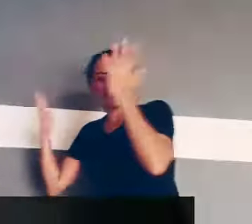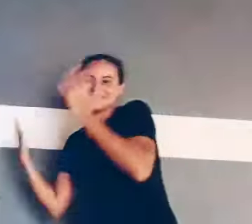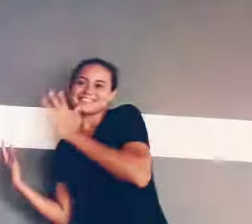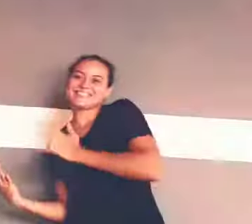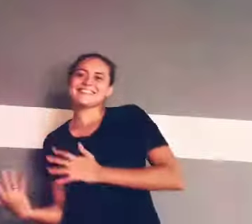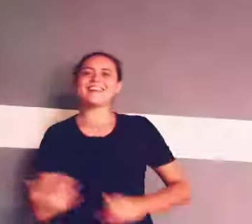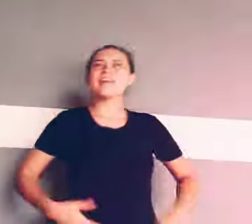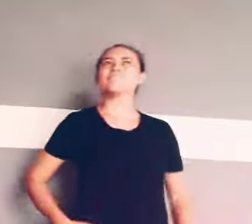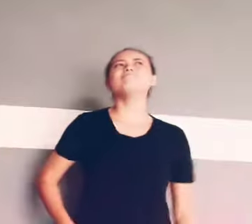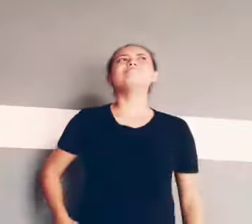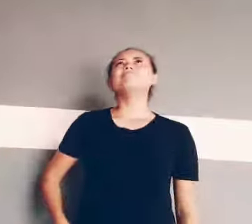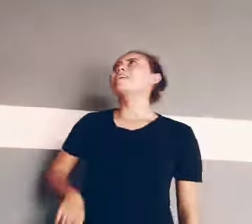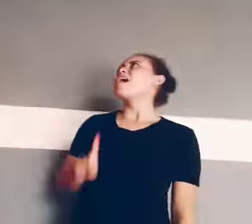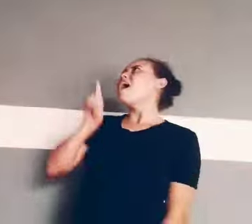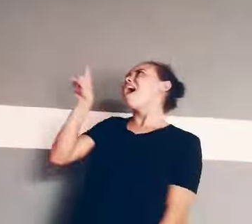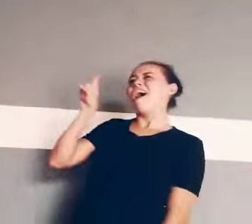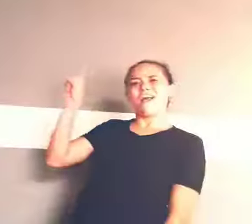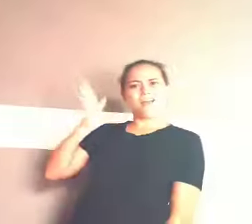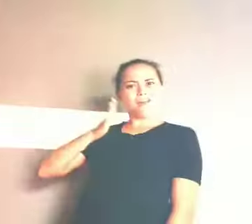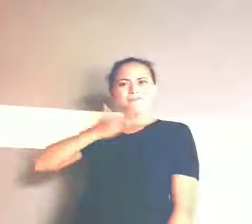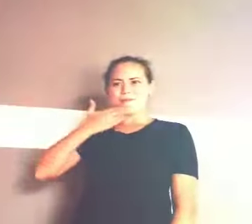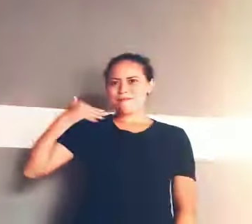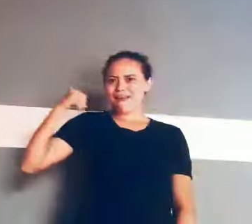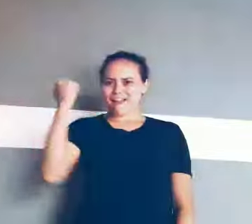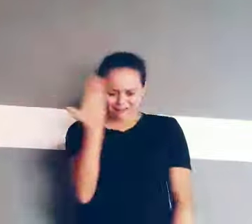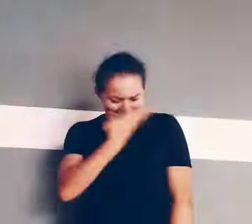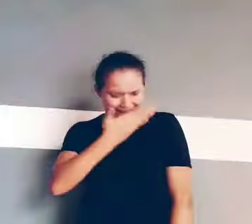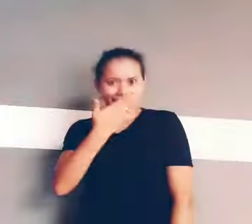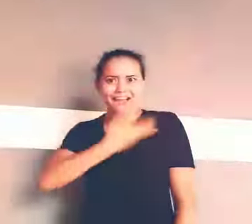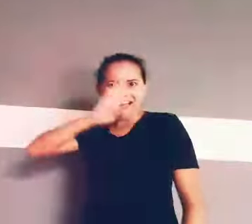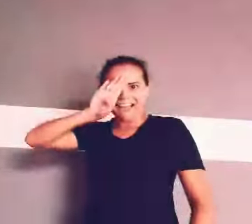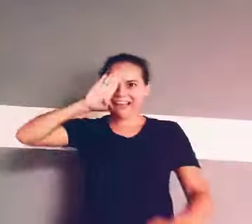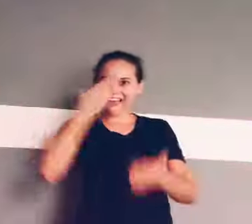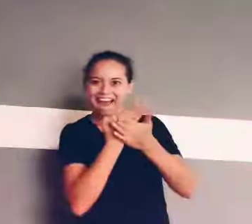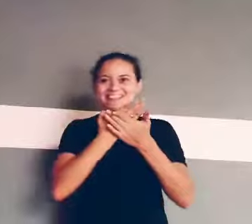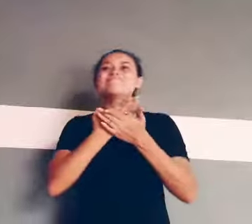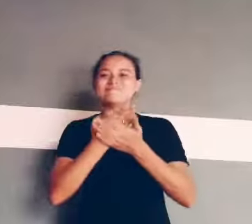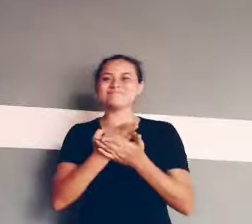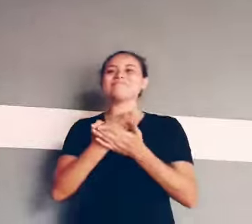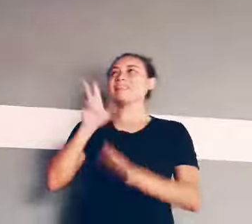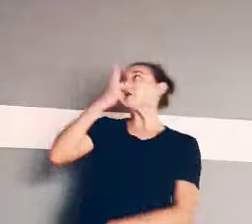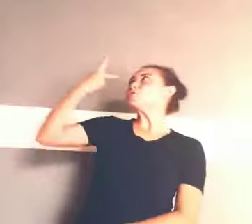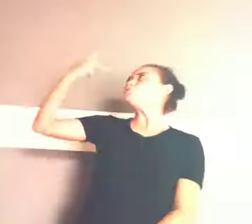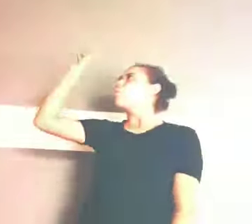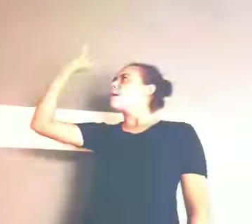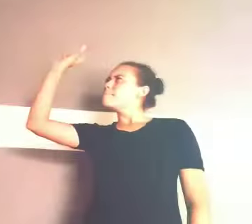Meu melhor amigo é Jesus Cristo pode crer A sua palavra eu vou sempre